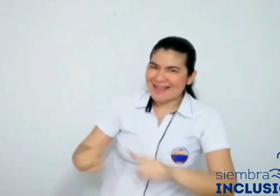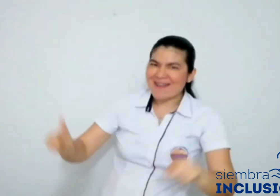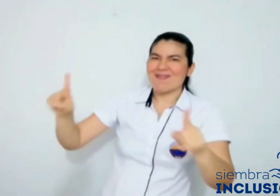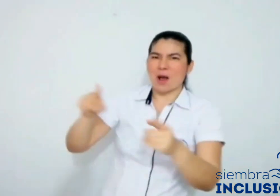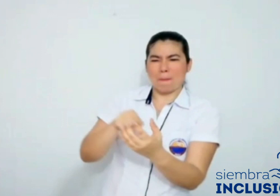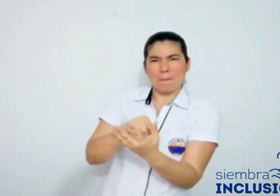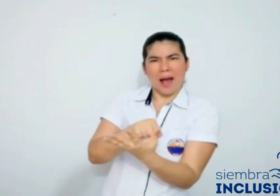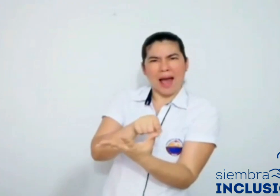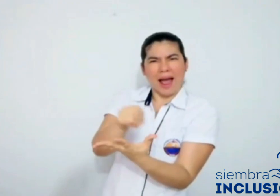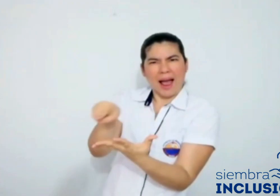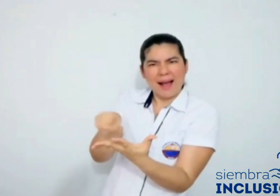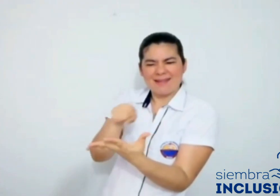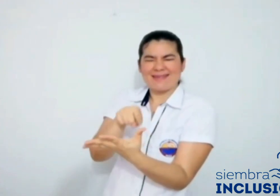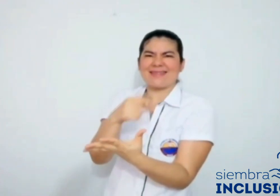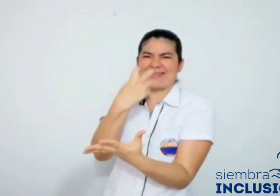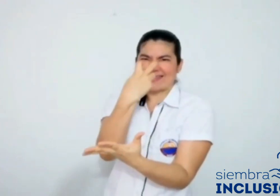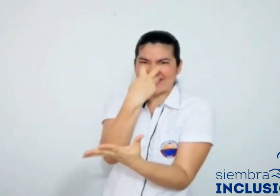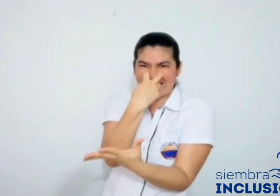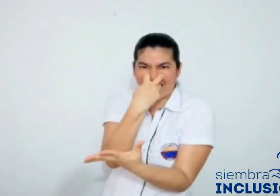intrínseco de la humanidad.